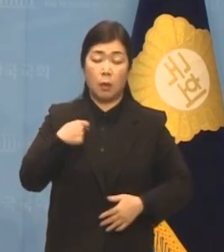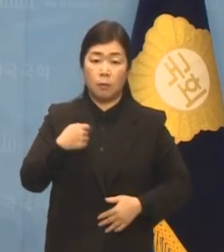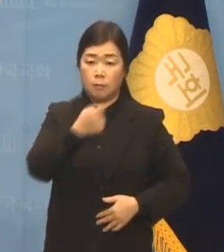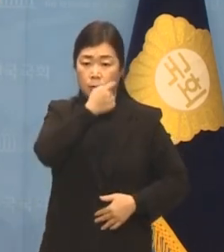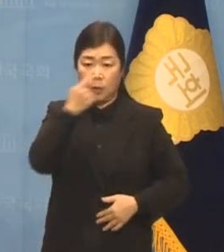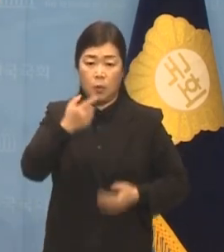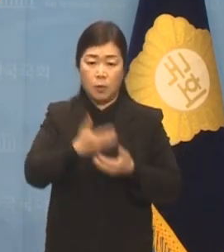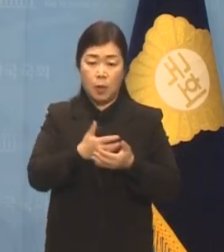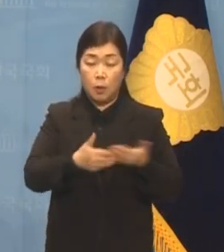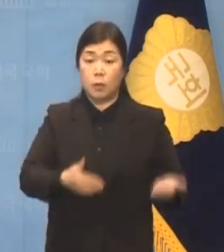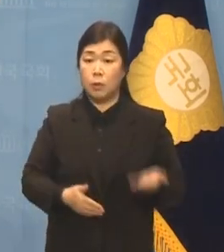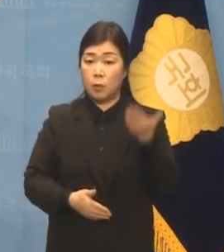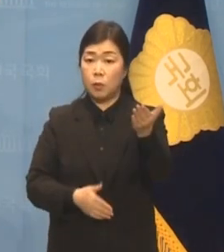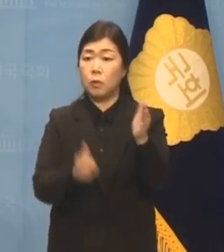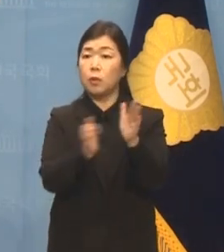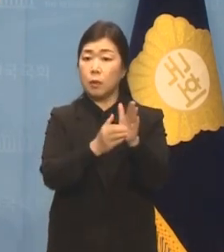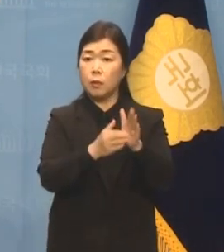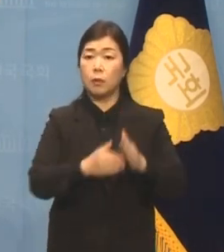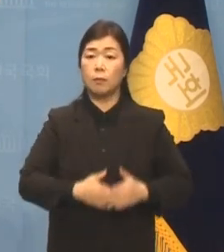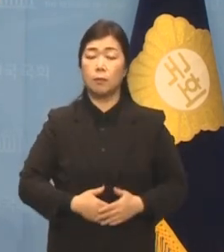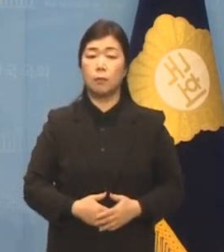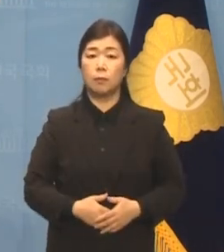증거자료로 제출했습니다.